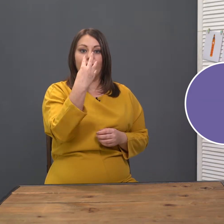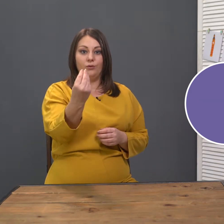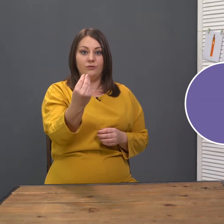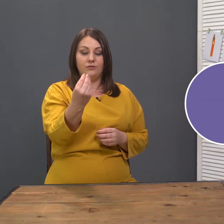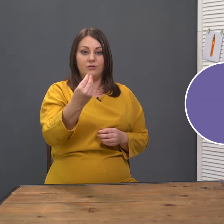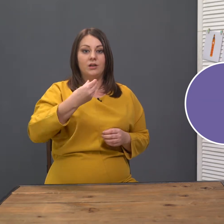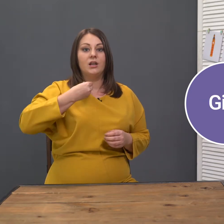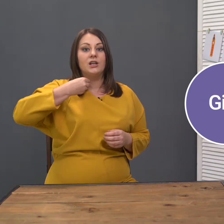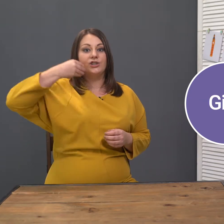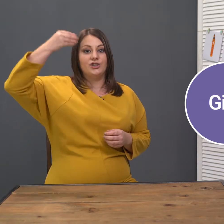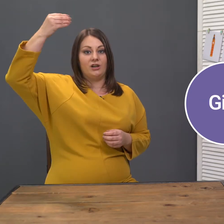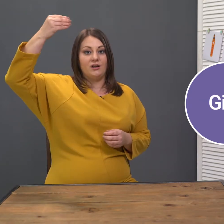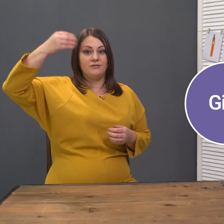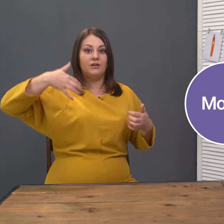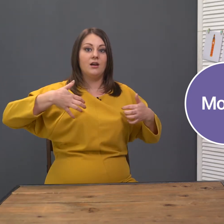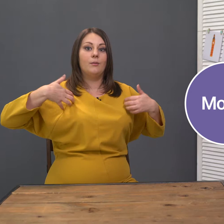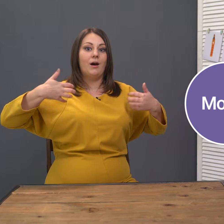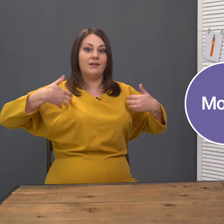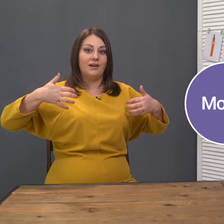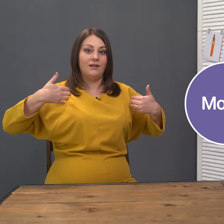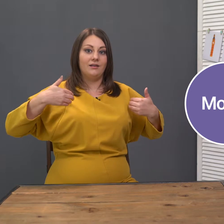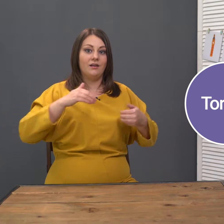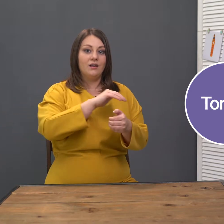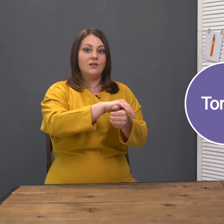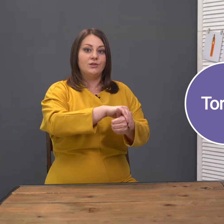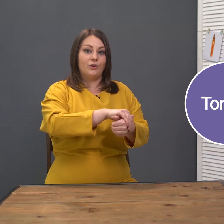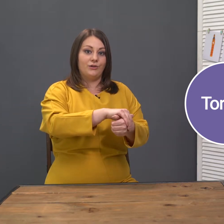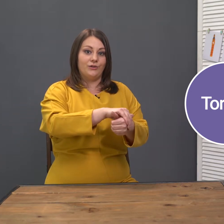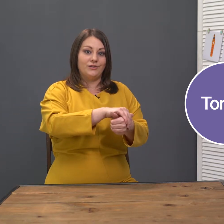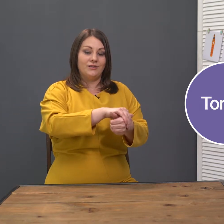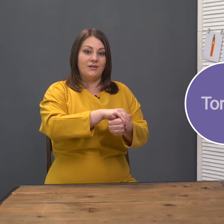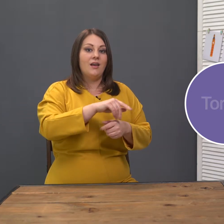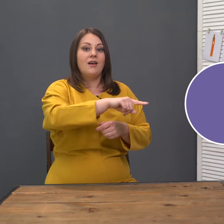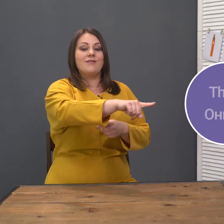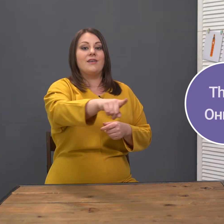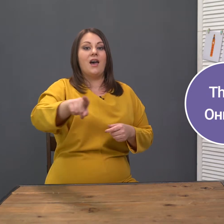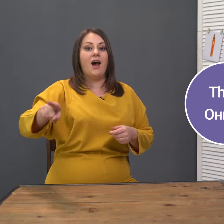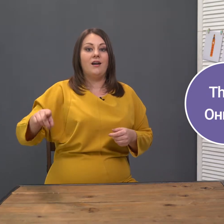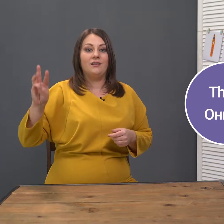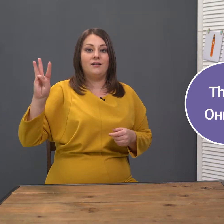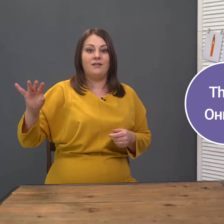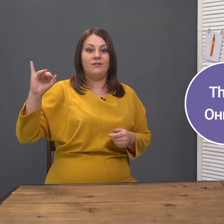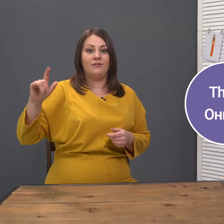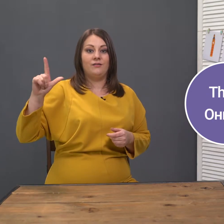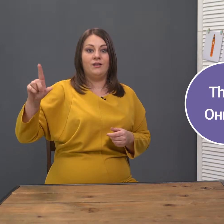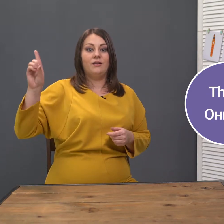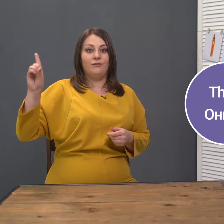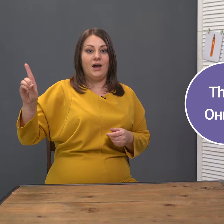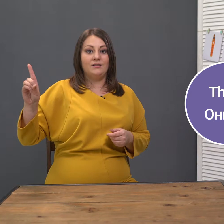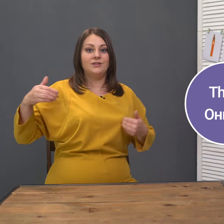Вулф. Джираф. Манкей. Тортоис. Веа. Вайлд.